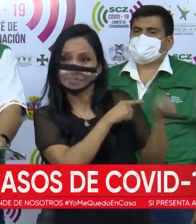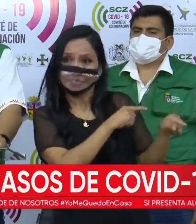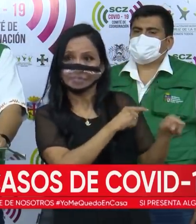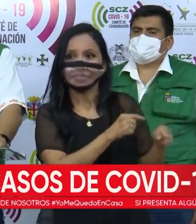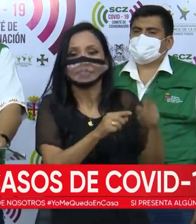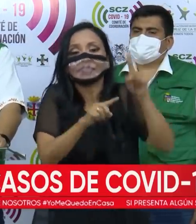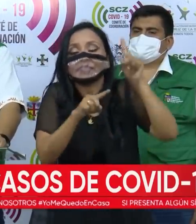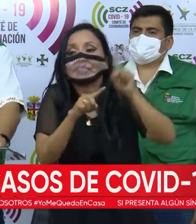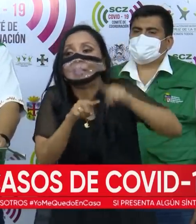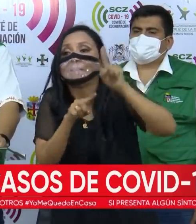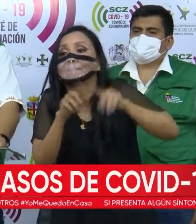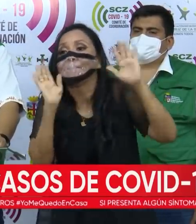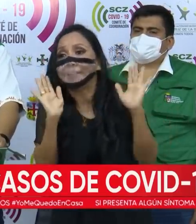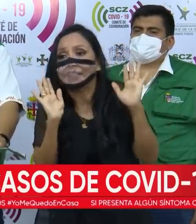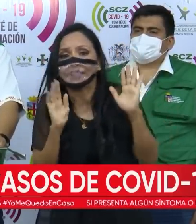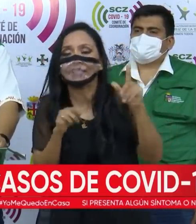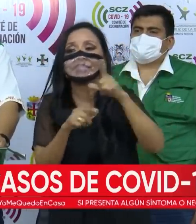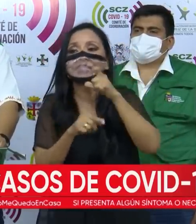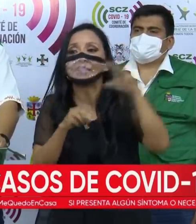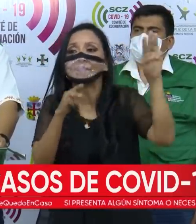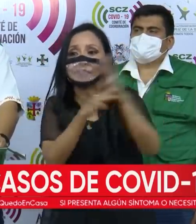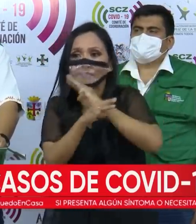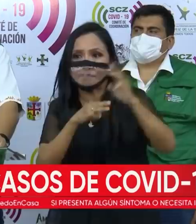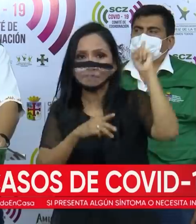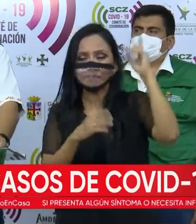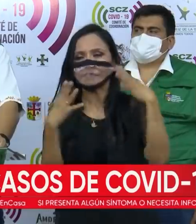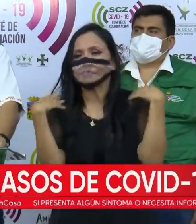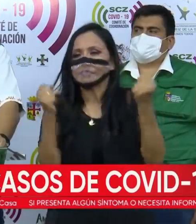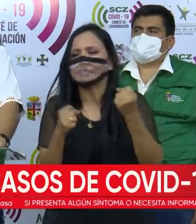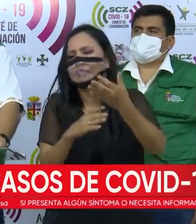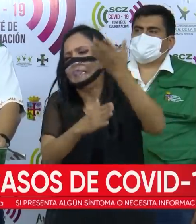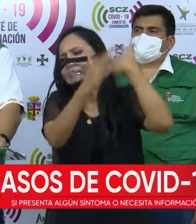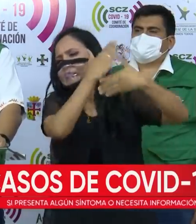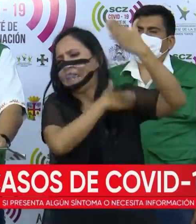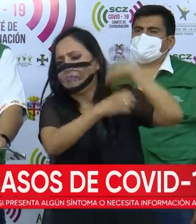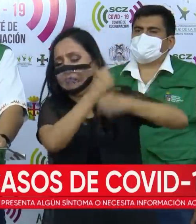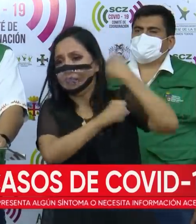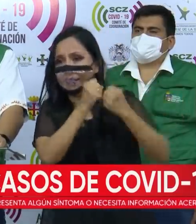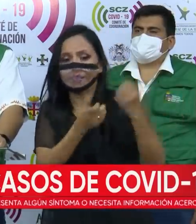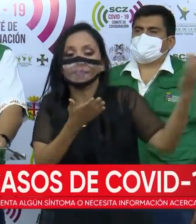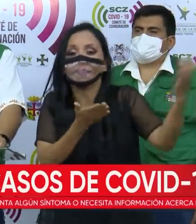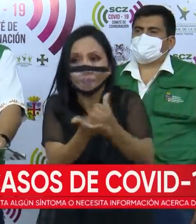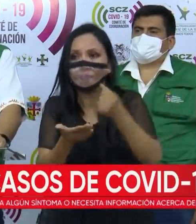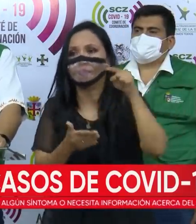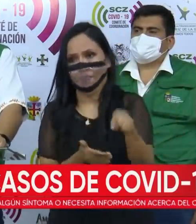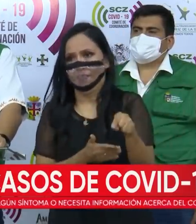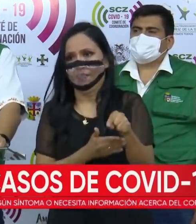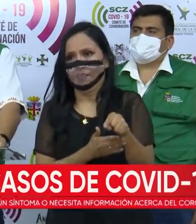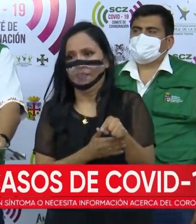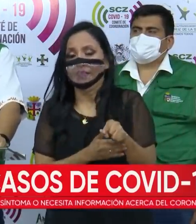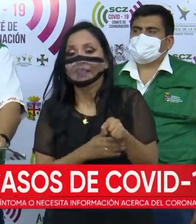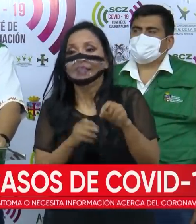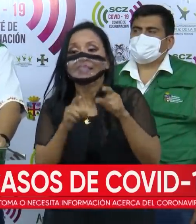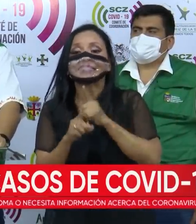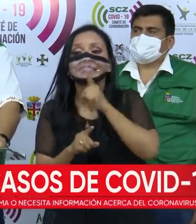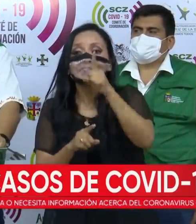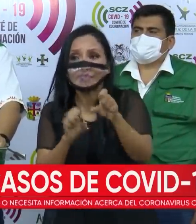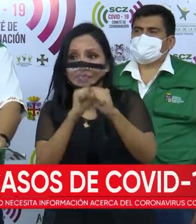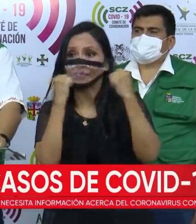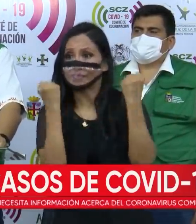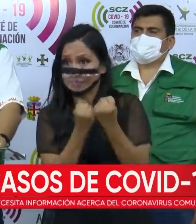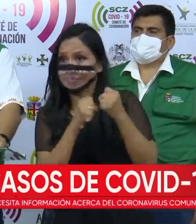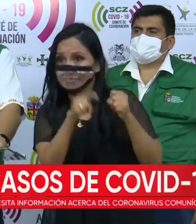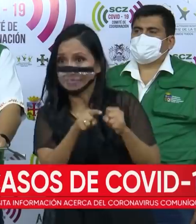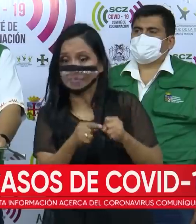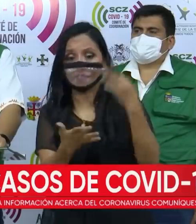a un arancel que lo definió el Ministerio de Salud hace muchos años, hace el cobro respectivo a la seguridad social,